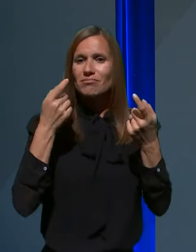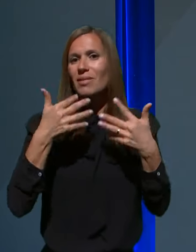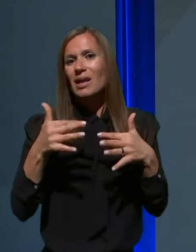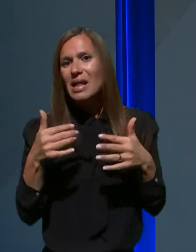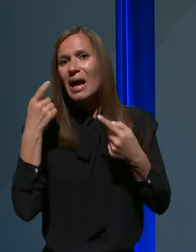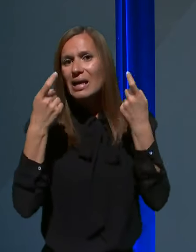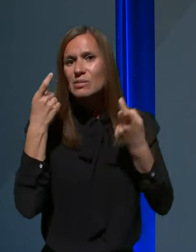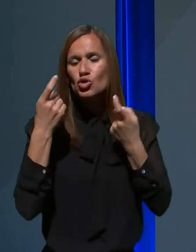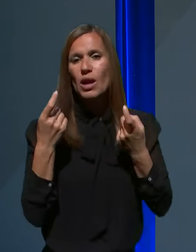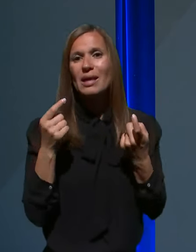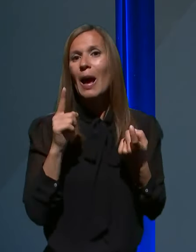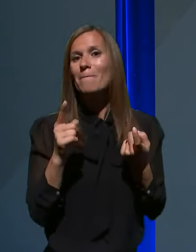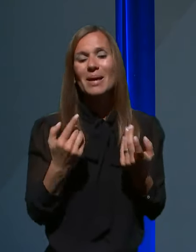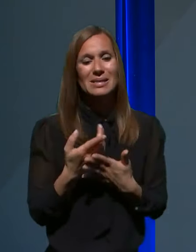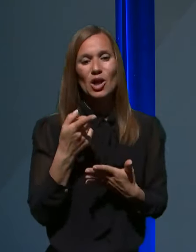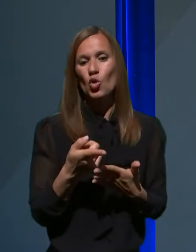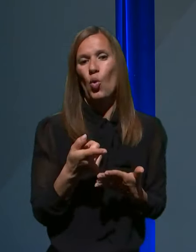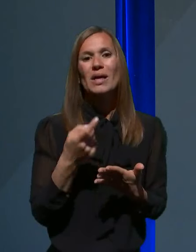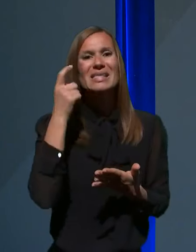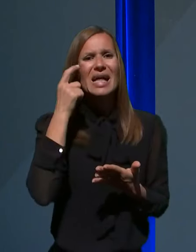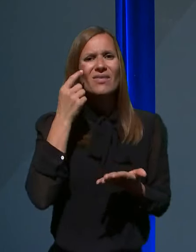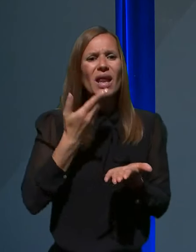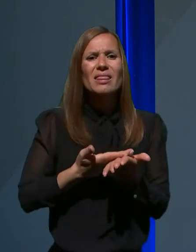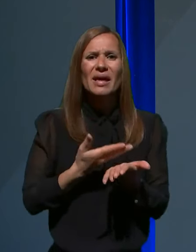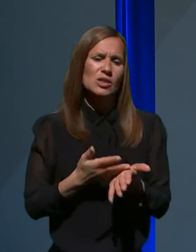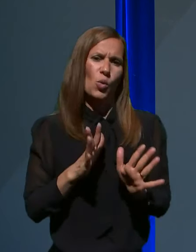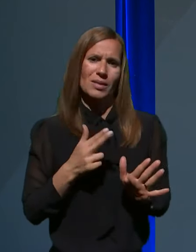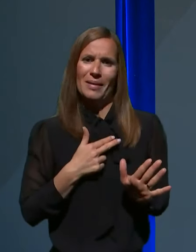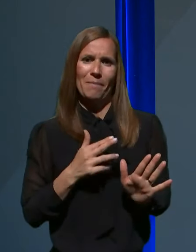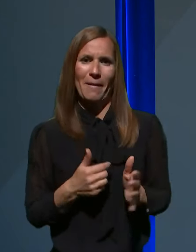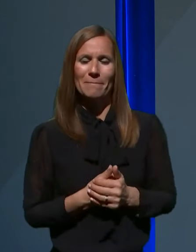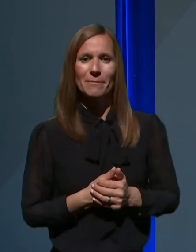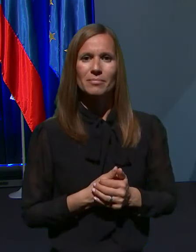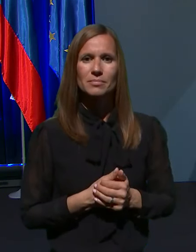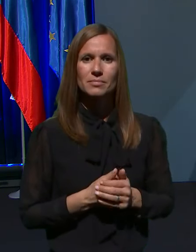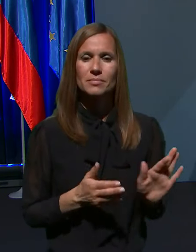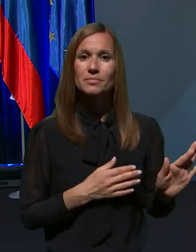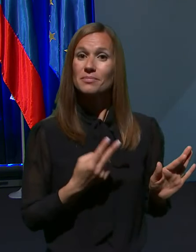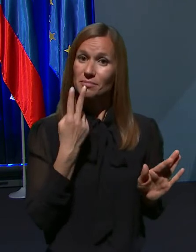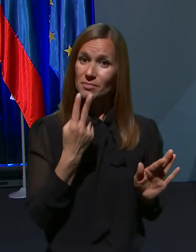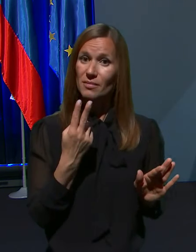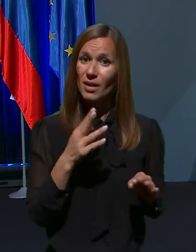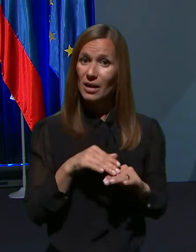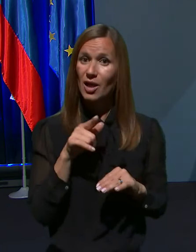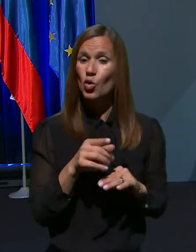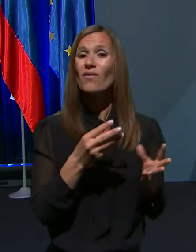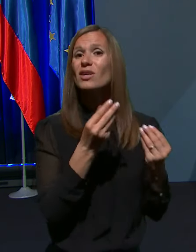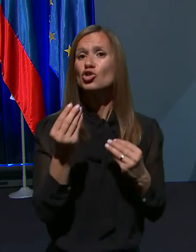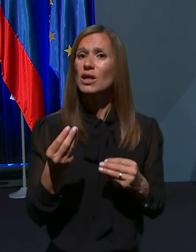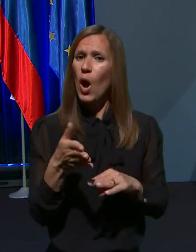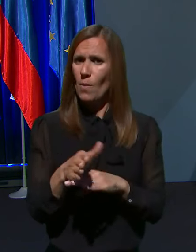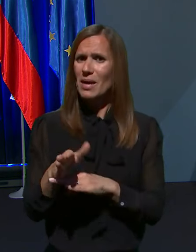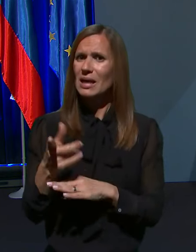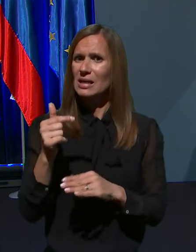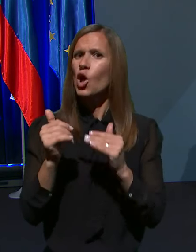za katero pa jaz svede v tem trenutku znanstvenih ugotovitev nimam. Glede na to, da je večina umrlih iz